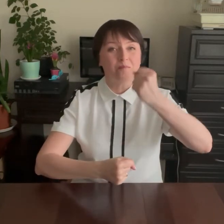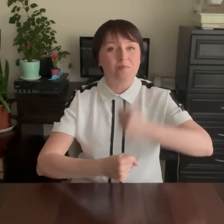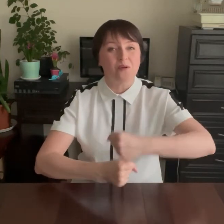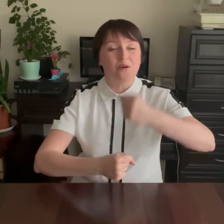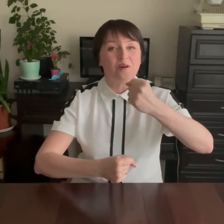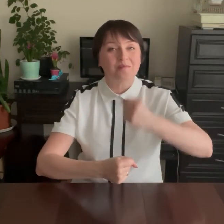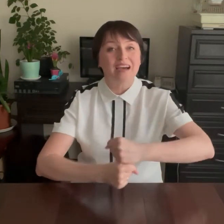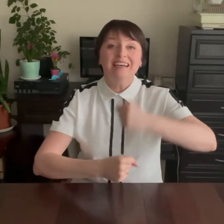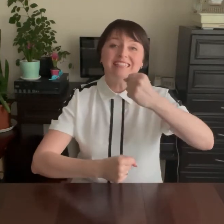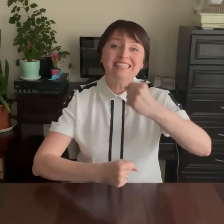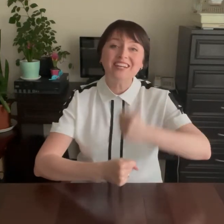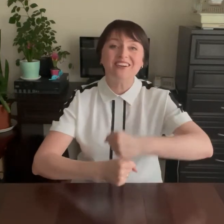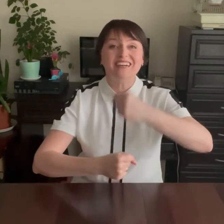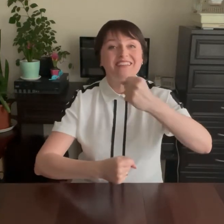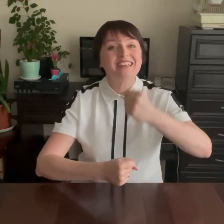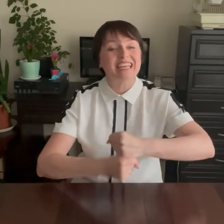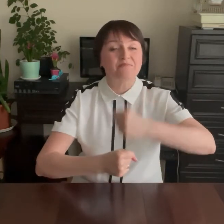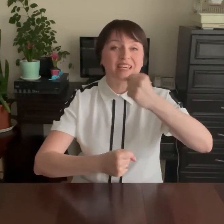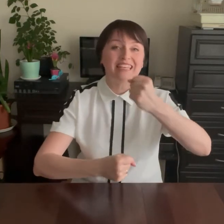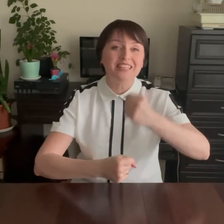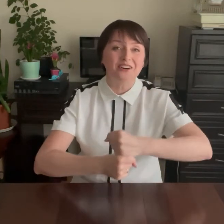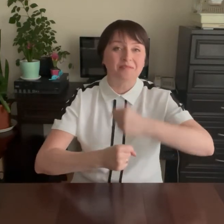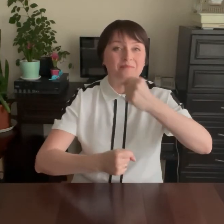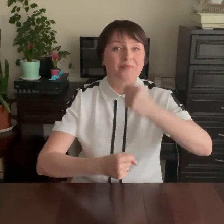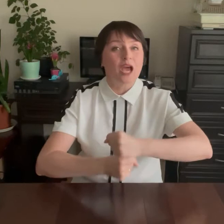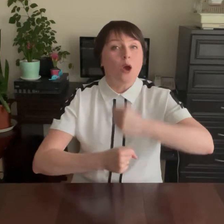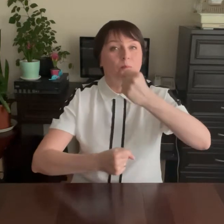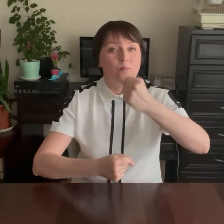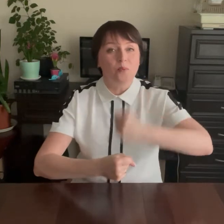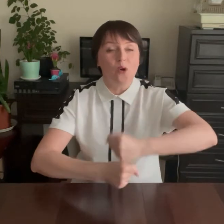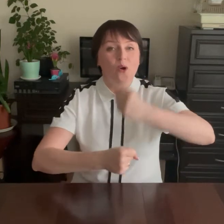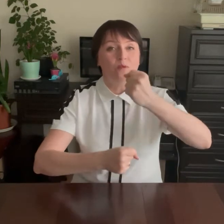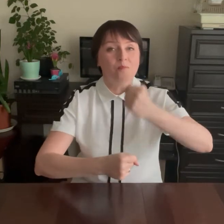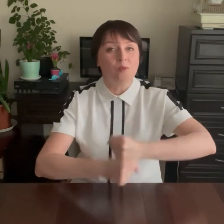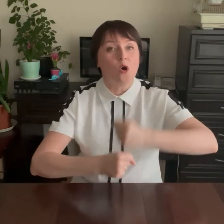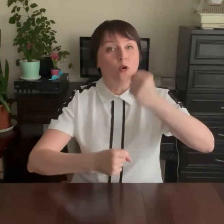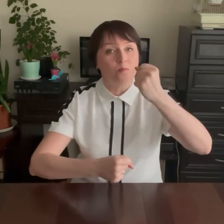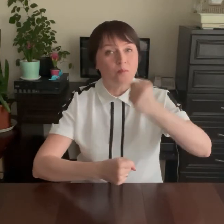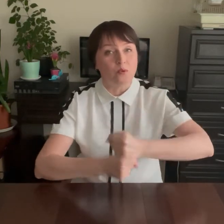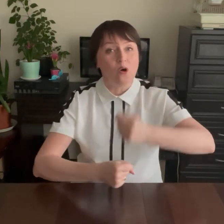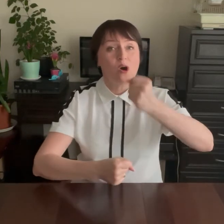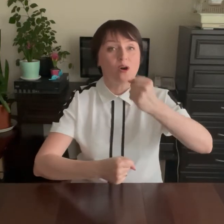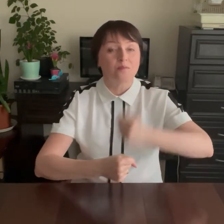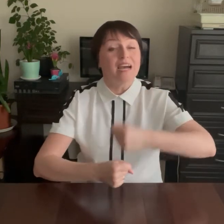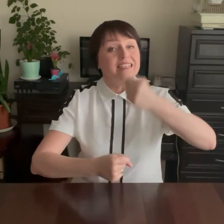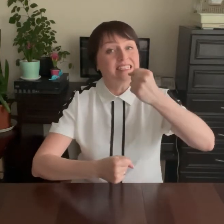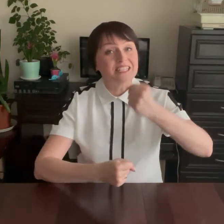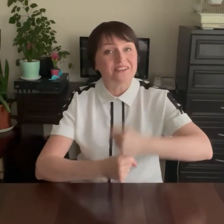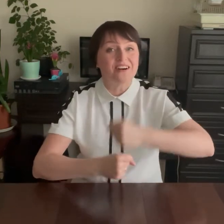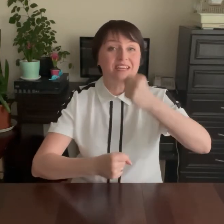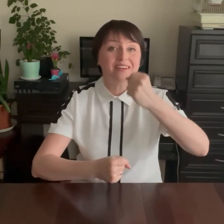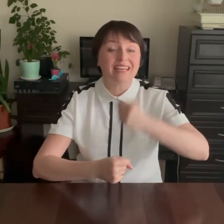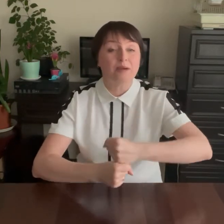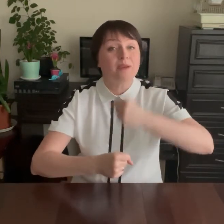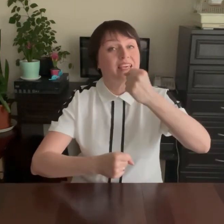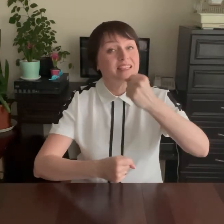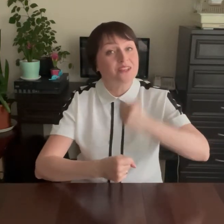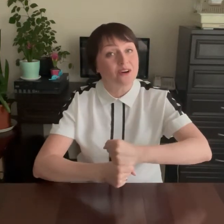-бом! Строим крепкий дом! Бом-бом-бом! Строим крепкий дом!